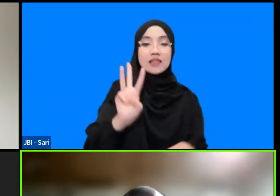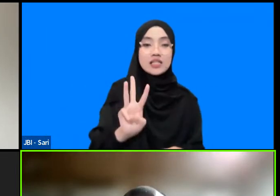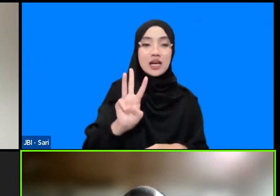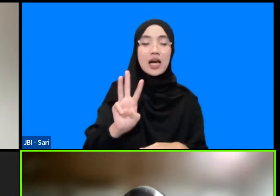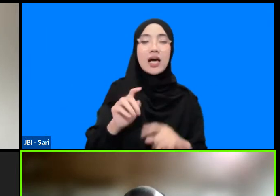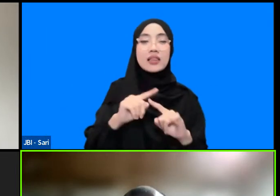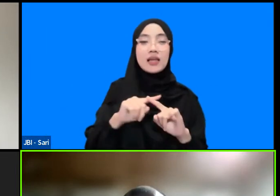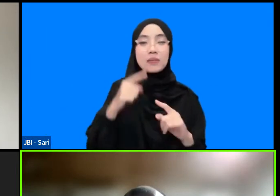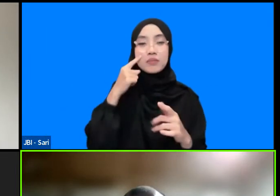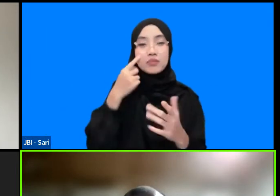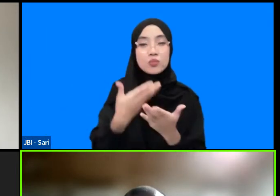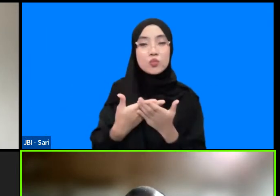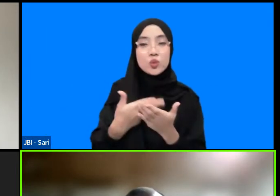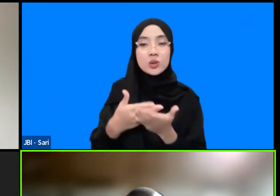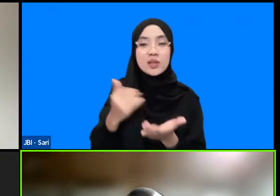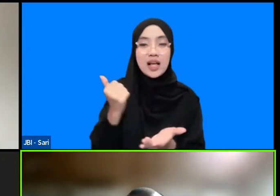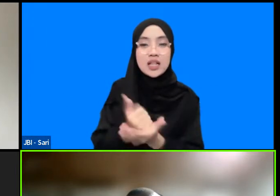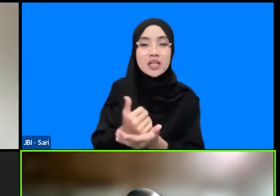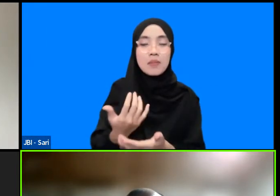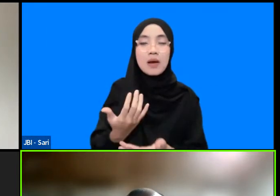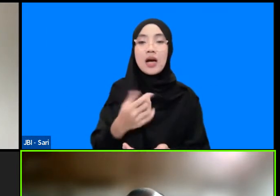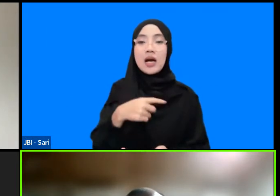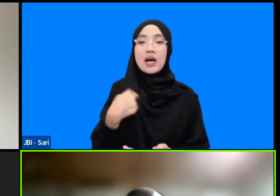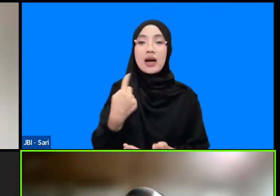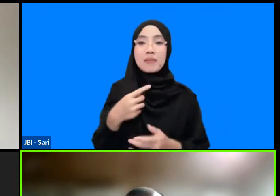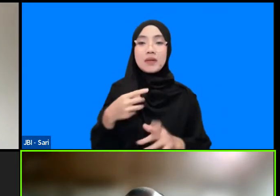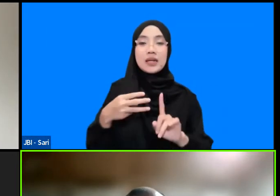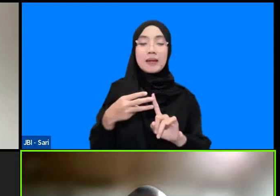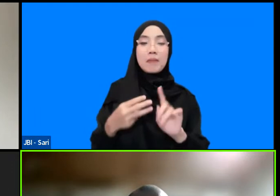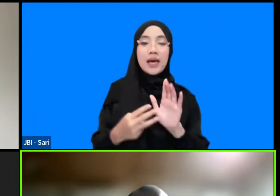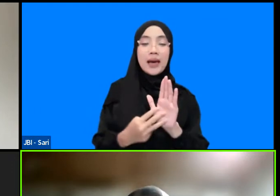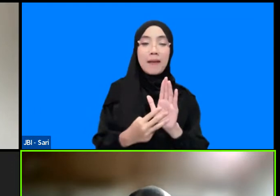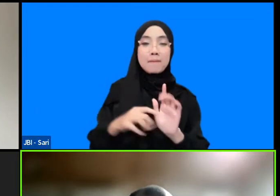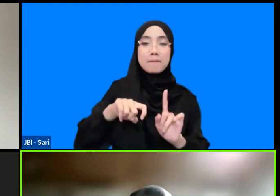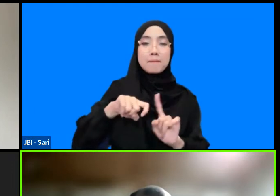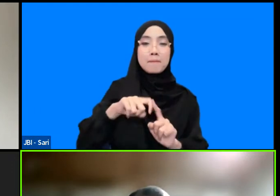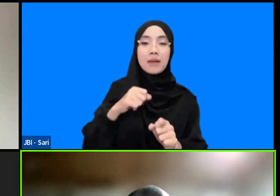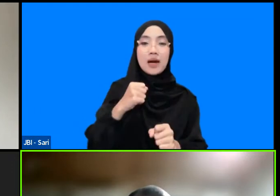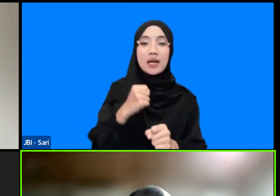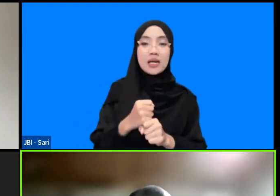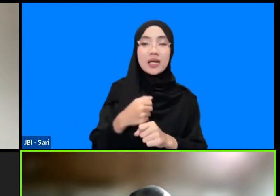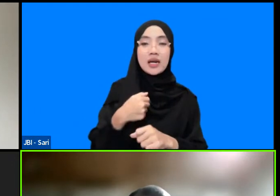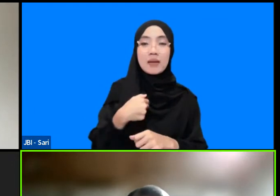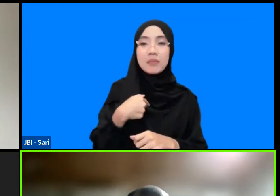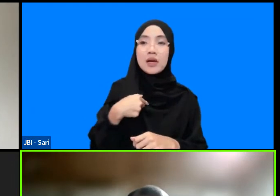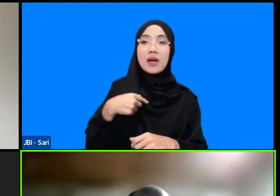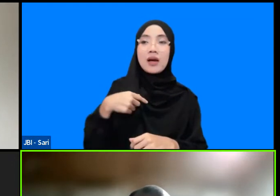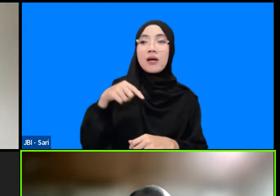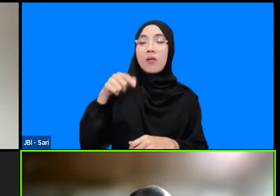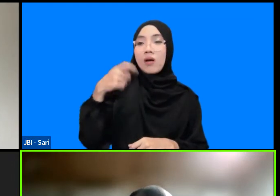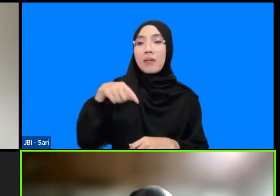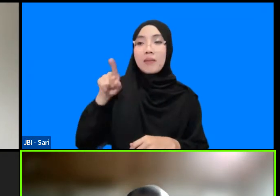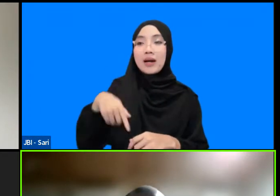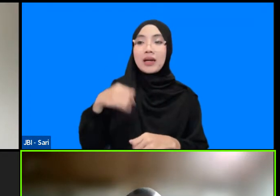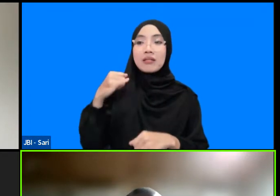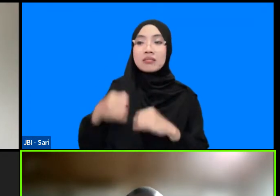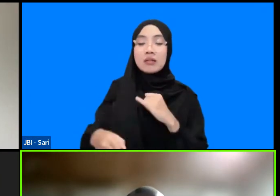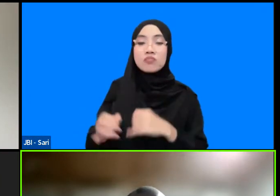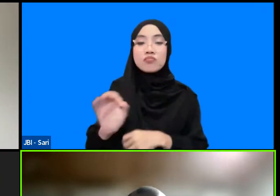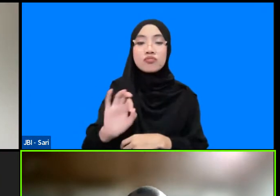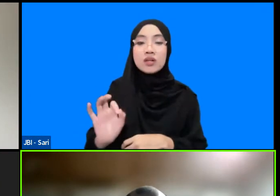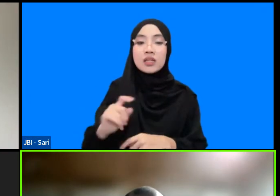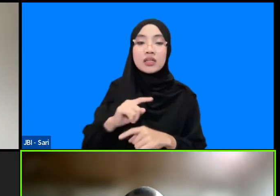kenyataannya kami sebagai BMKG sendiri itu bukan user end artinya disini kita memberikan informasi